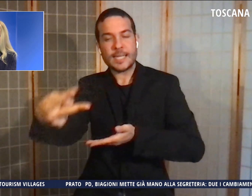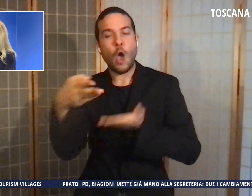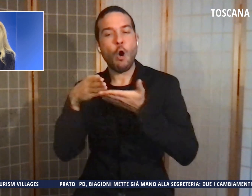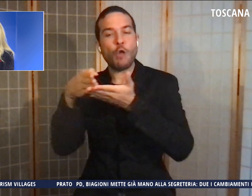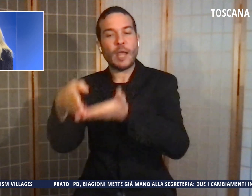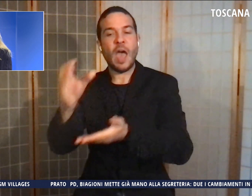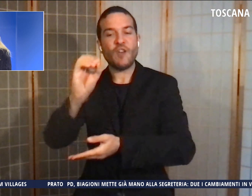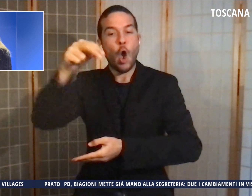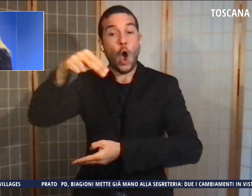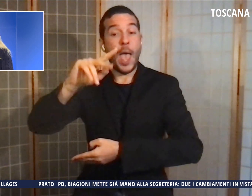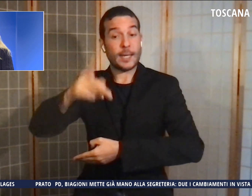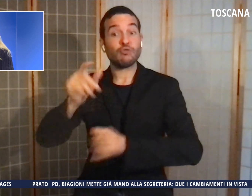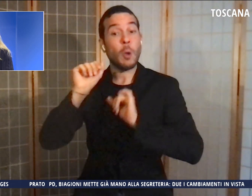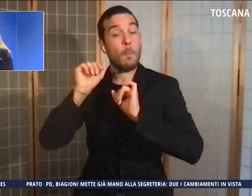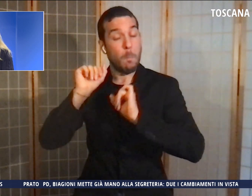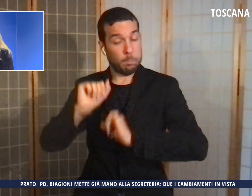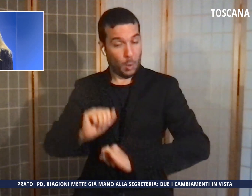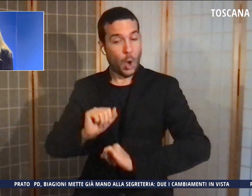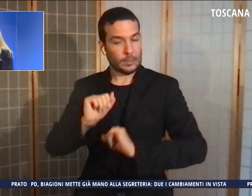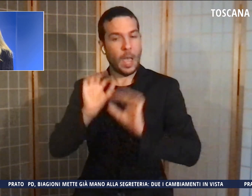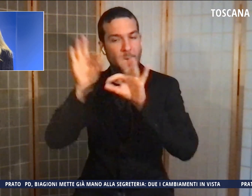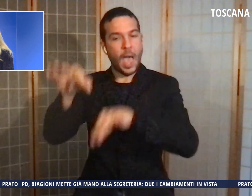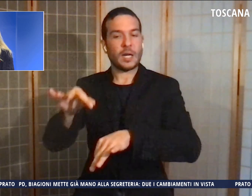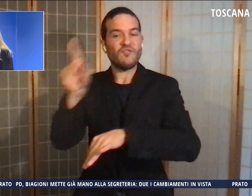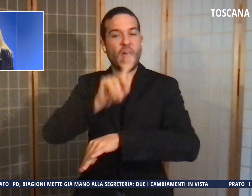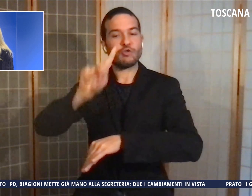potrebbe attraccare il giorno seguente.